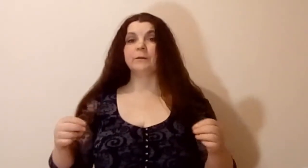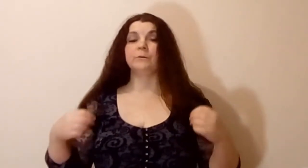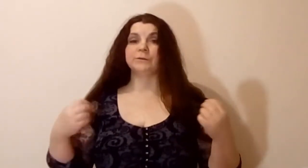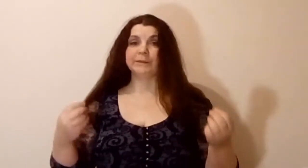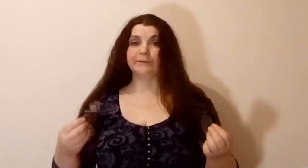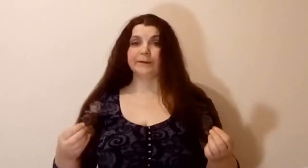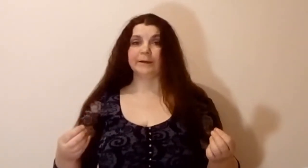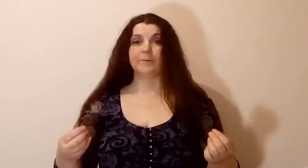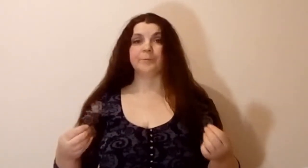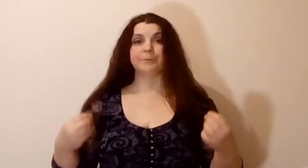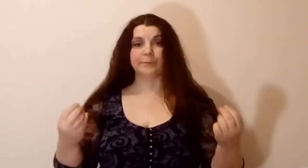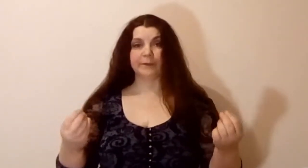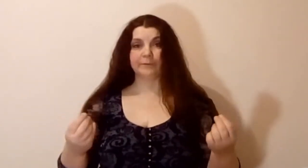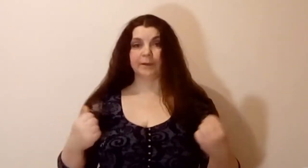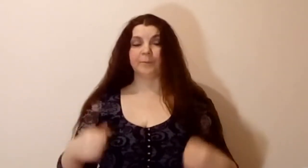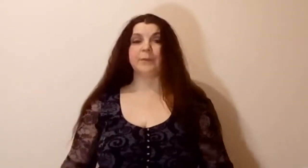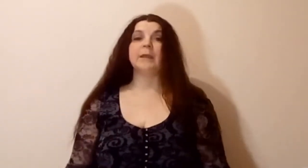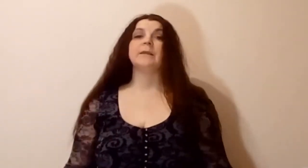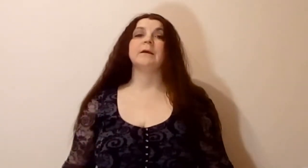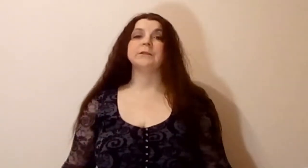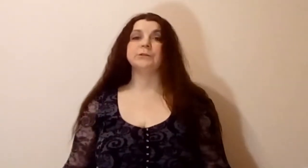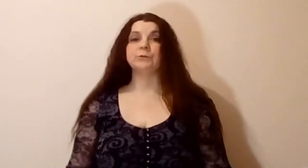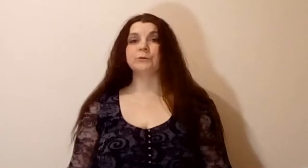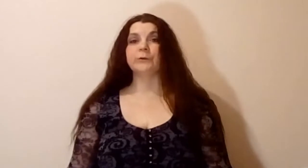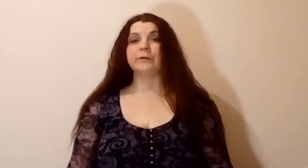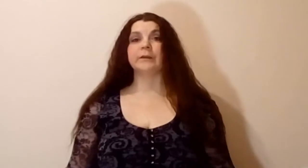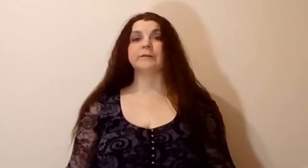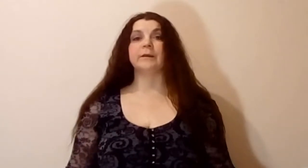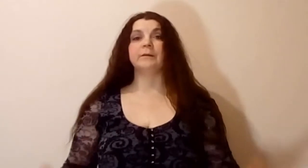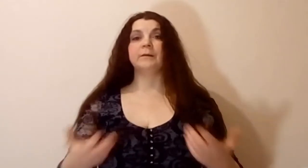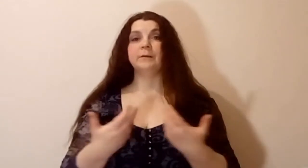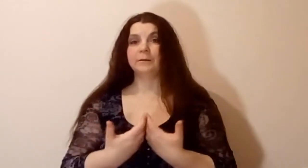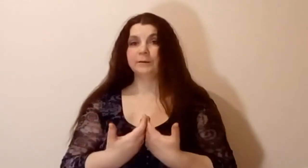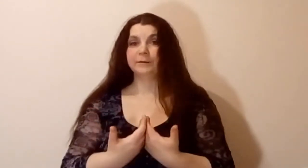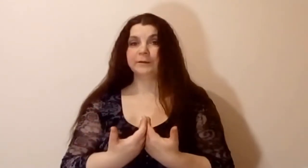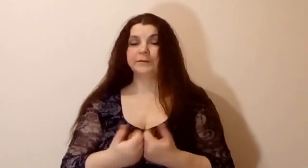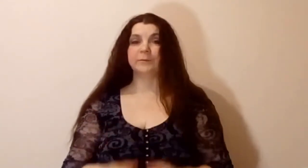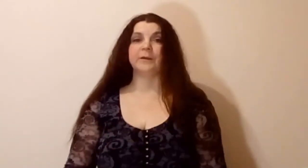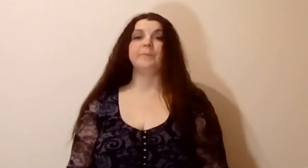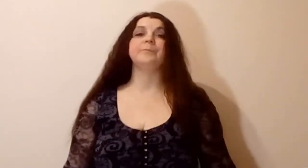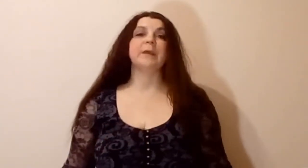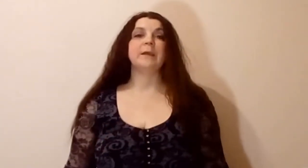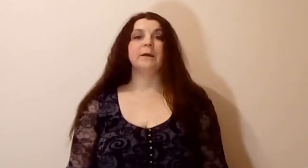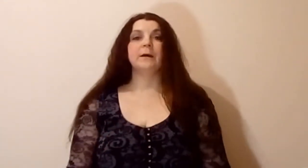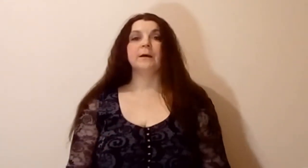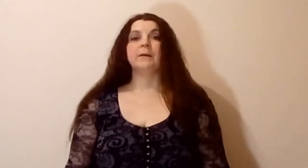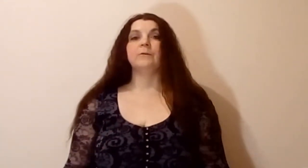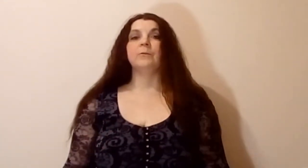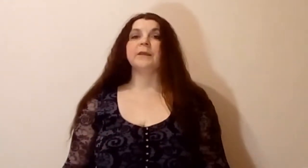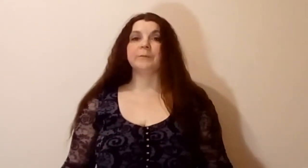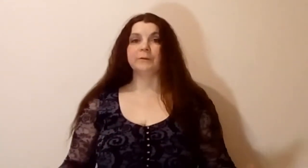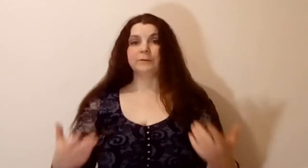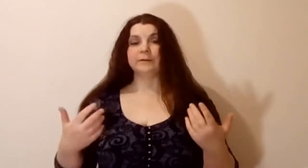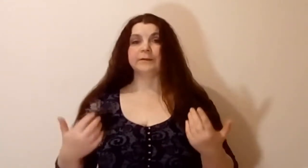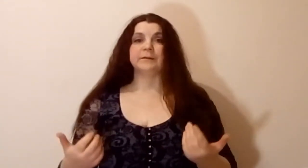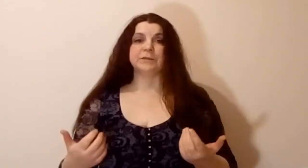у человека доверие. Я хочу рассказать на себе. У меня был достаточно